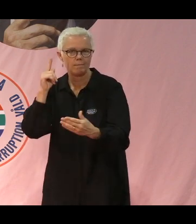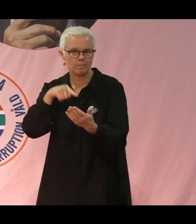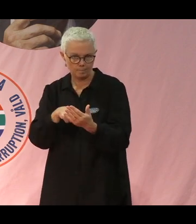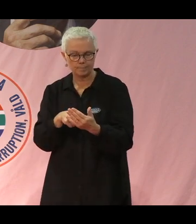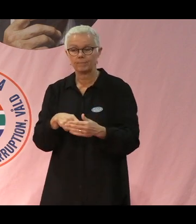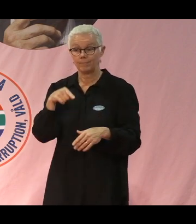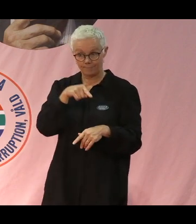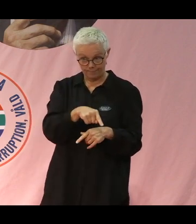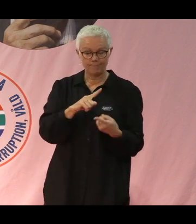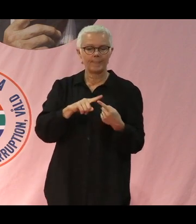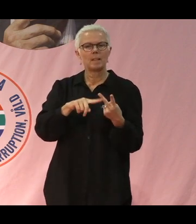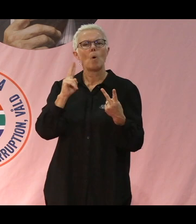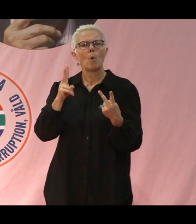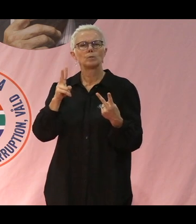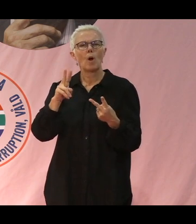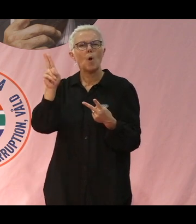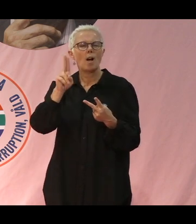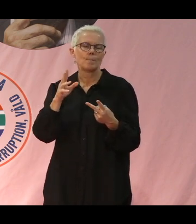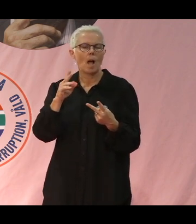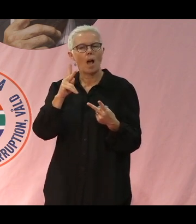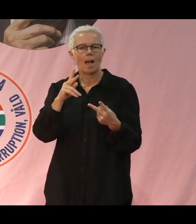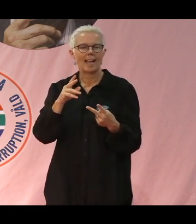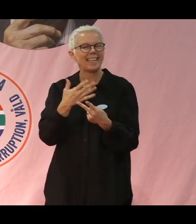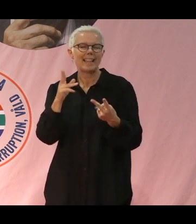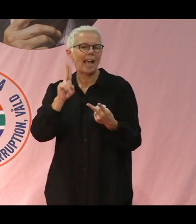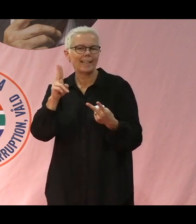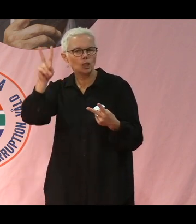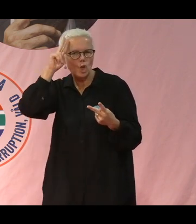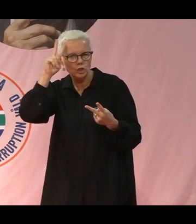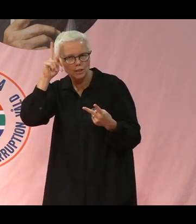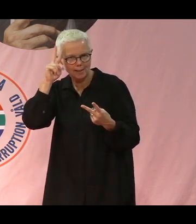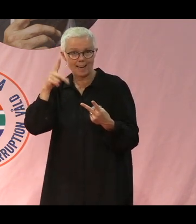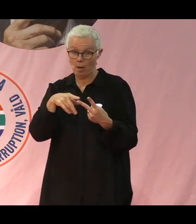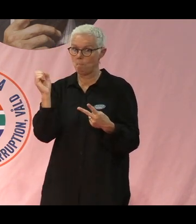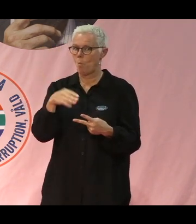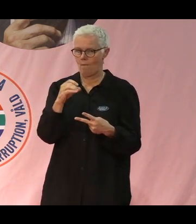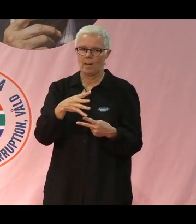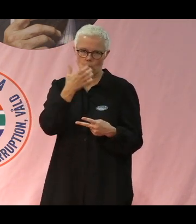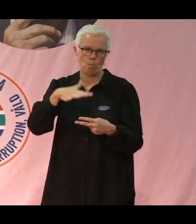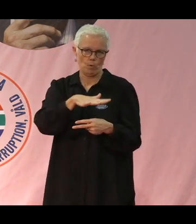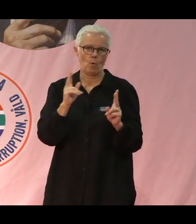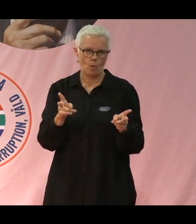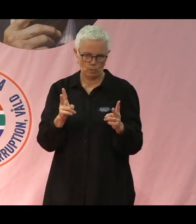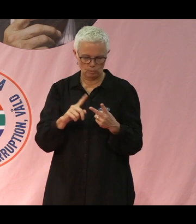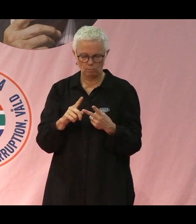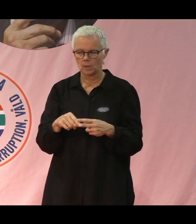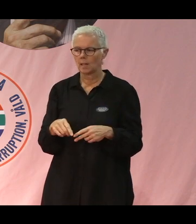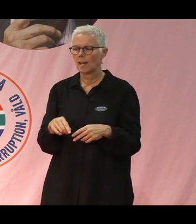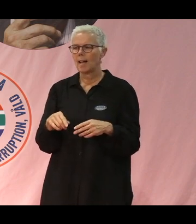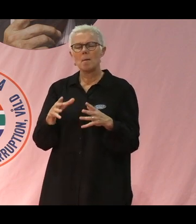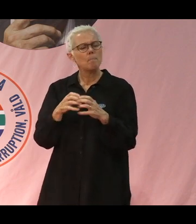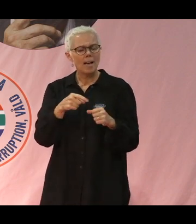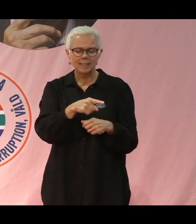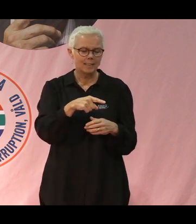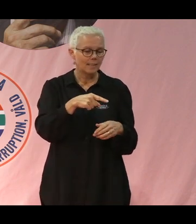Men även konstgödsel har en stor påverkan på klimatet när det gäller jordbruket. Men jordbruket påverkar inte bara